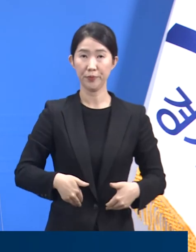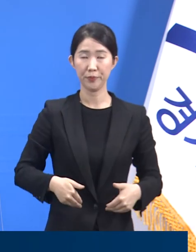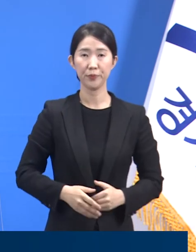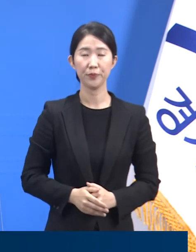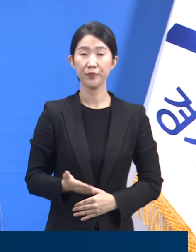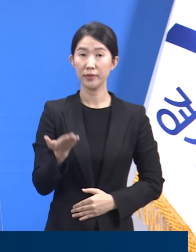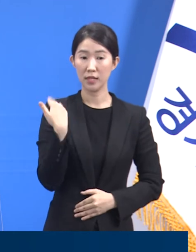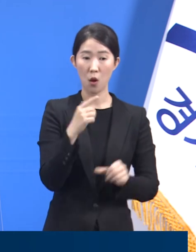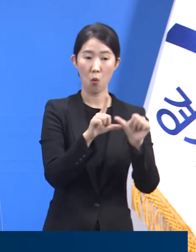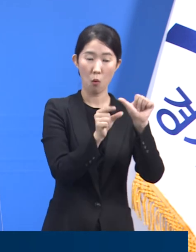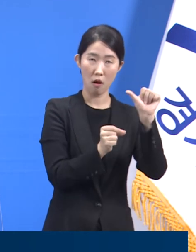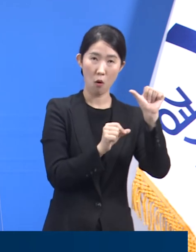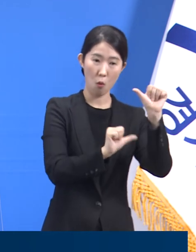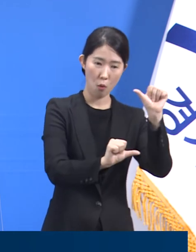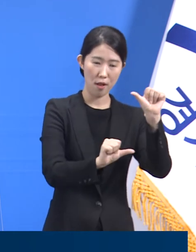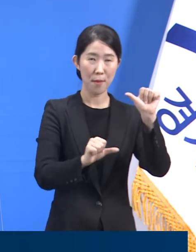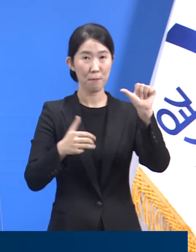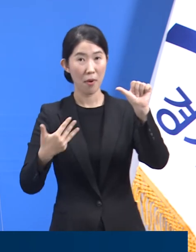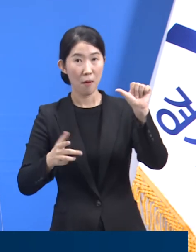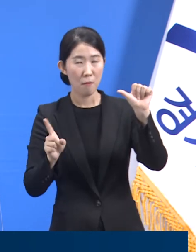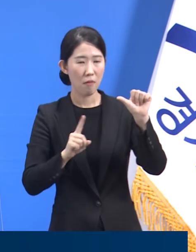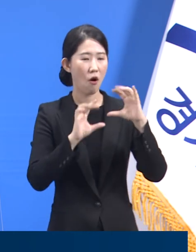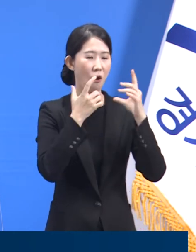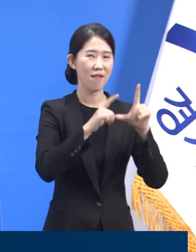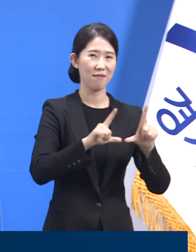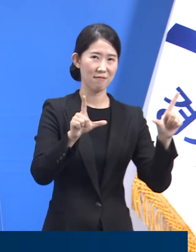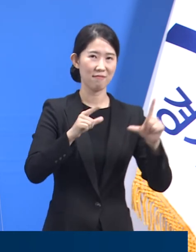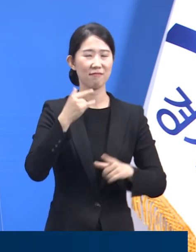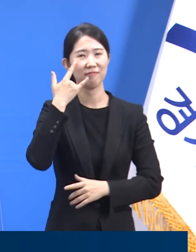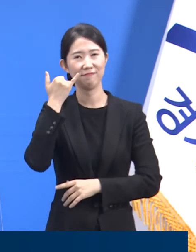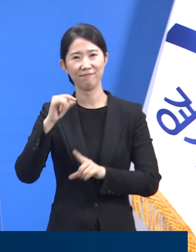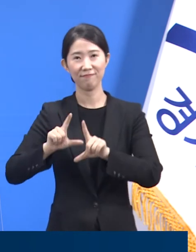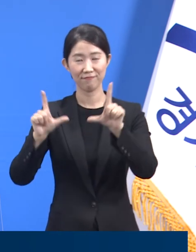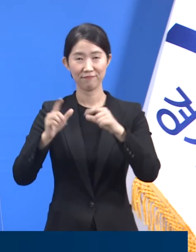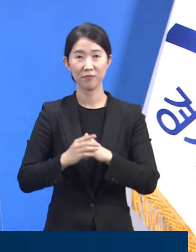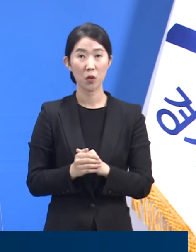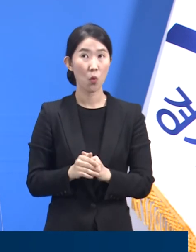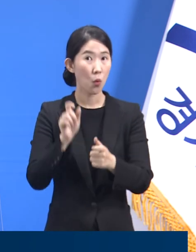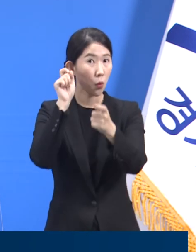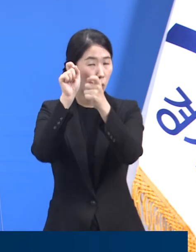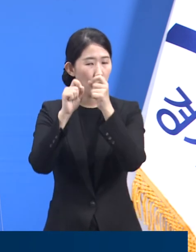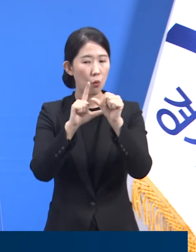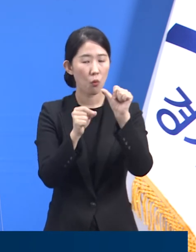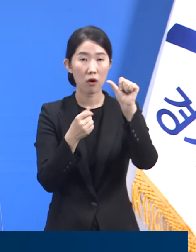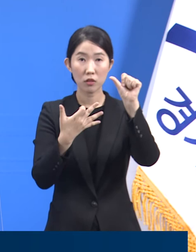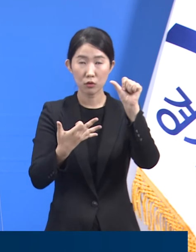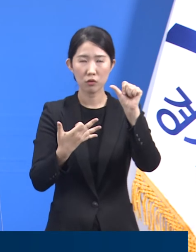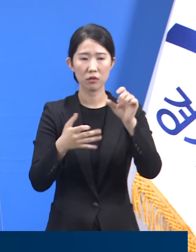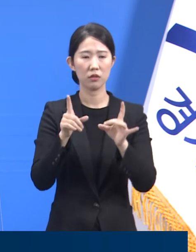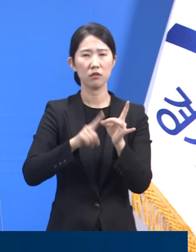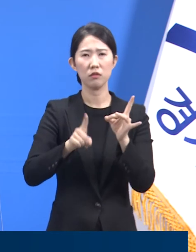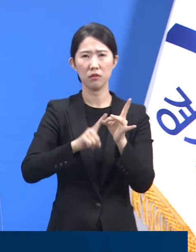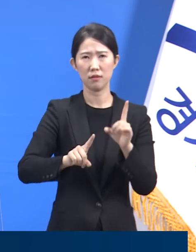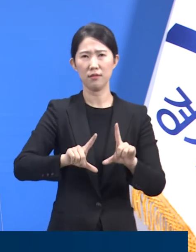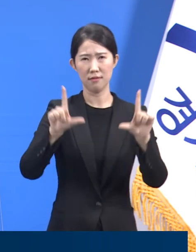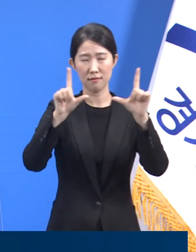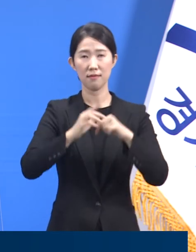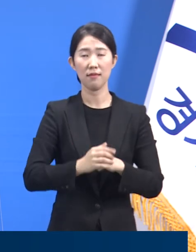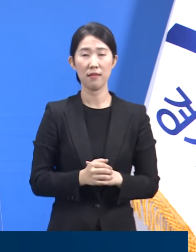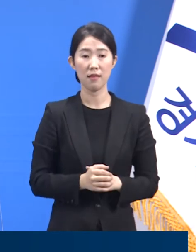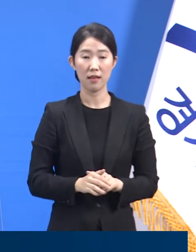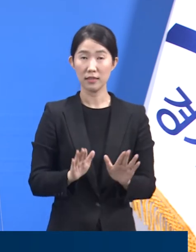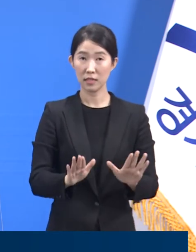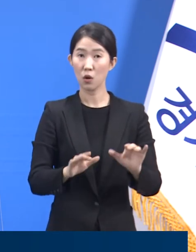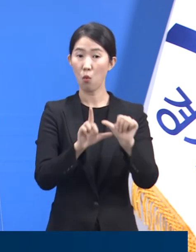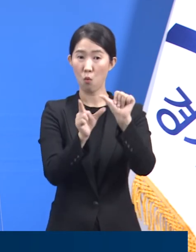8일은 어린이날과 어버이날이었습니다. 오는 19일은 석가탄신일입니다. 가정의 달 5월에